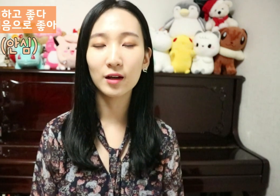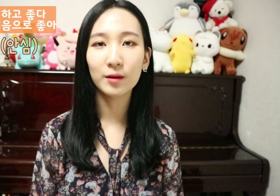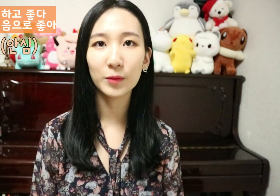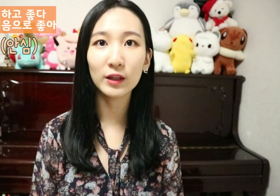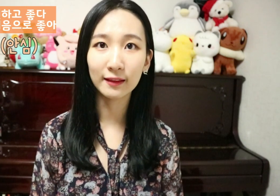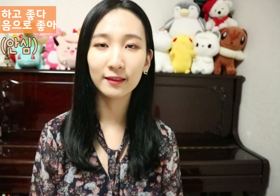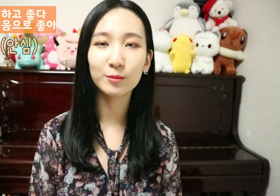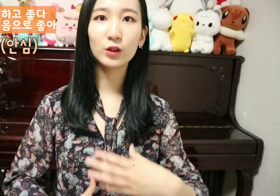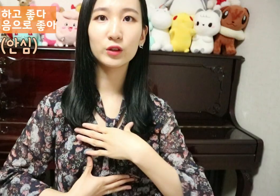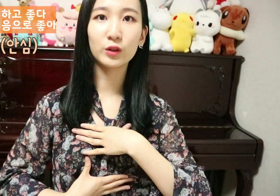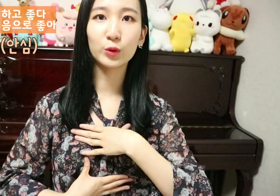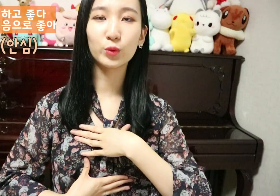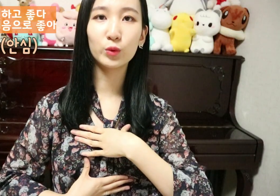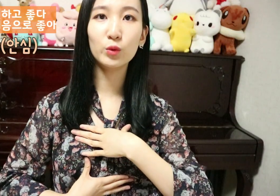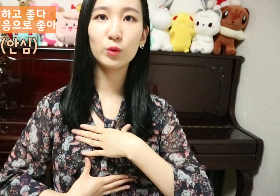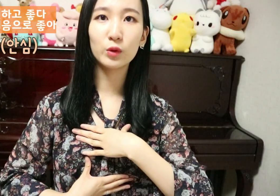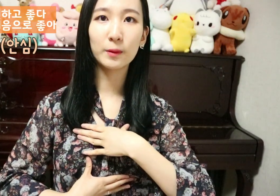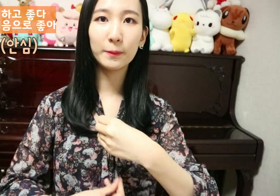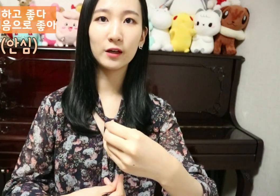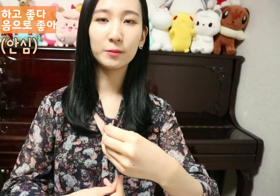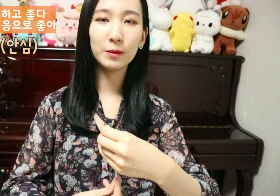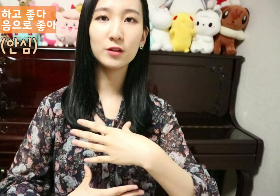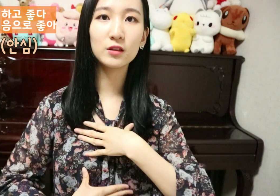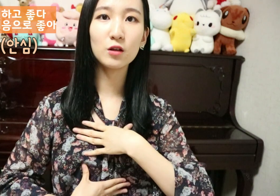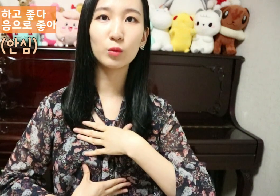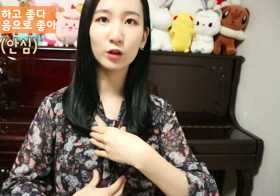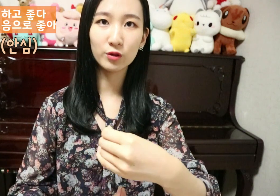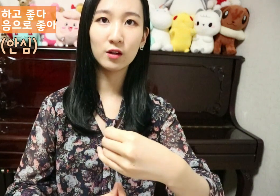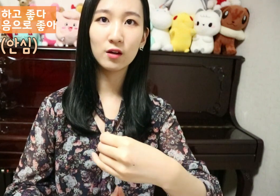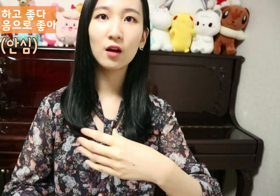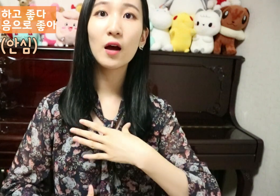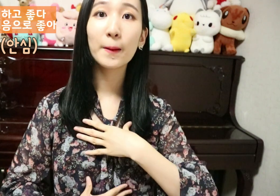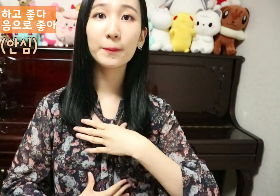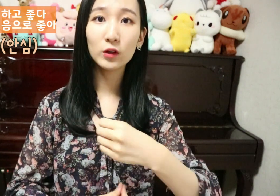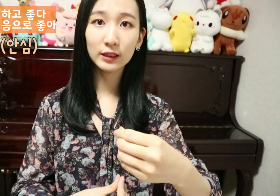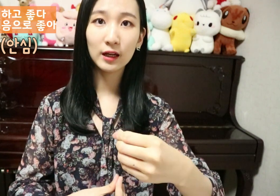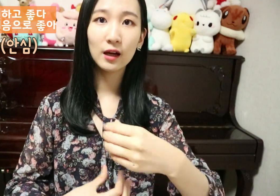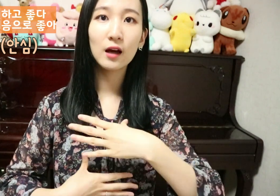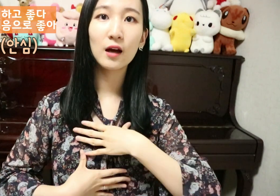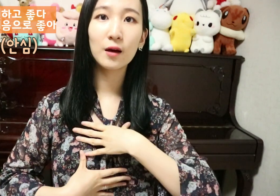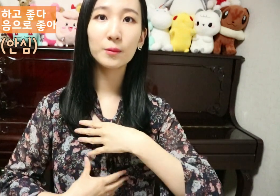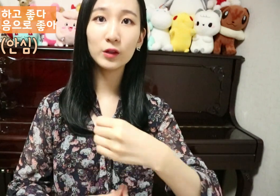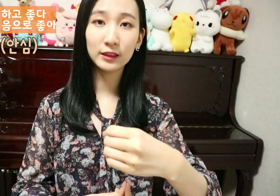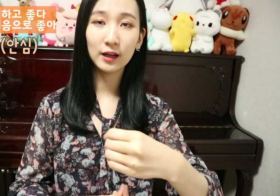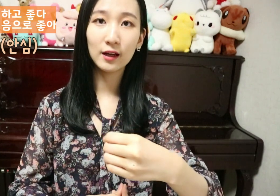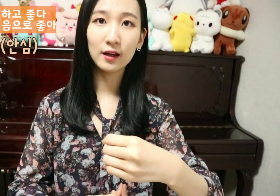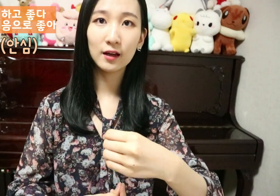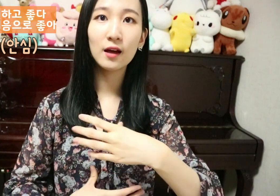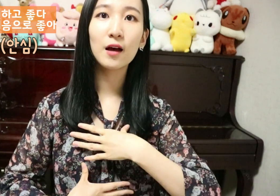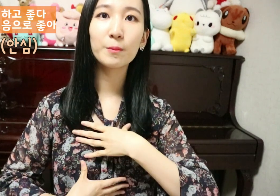편안 여기서 이렇게 놓고 이렇게 빼요 빼면서 모아줘요 편하다 편하다 편안